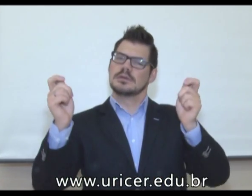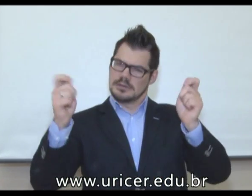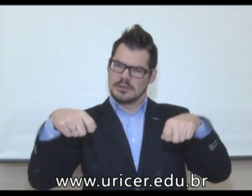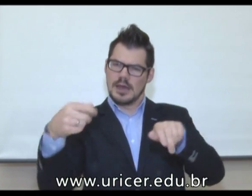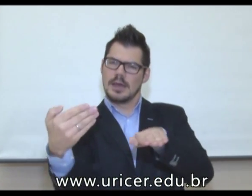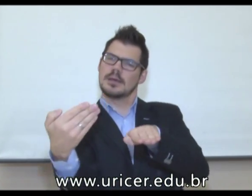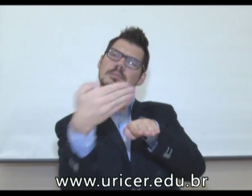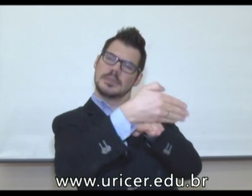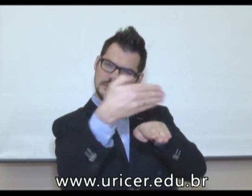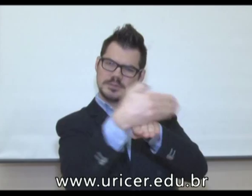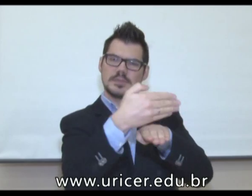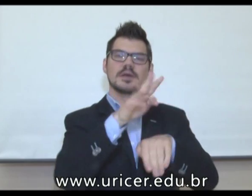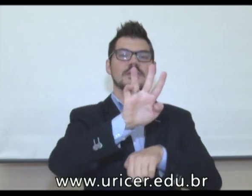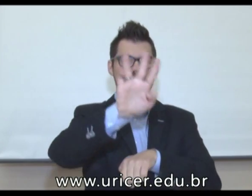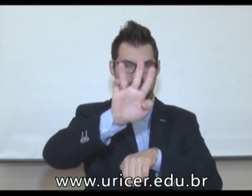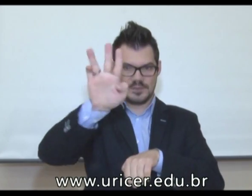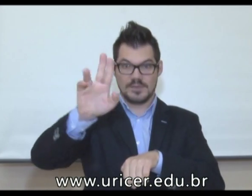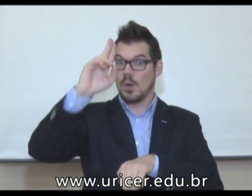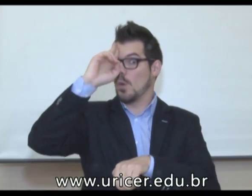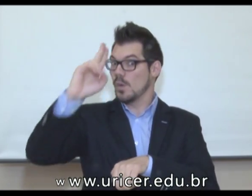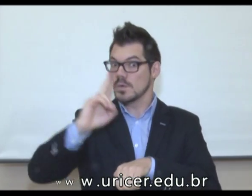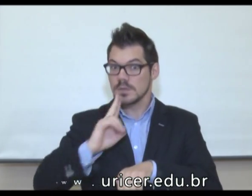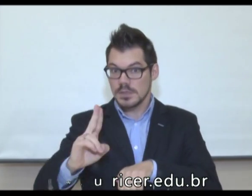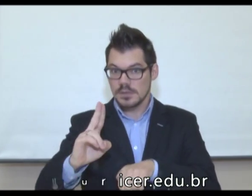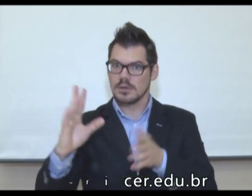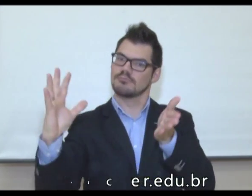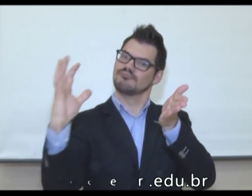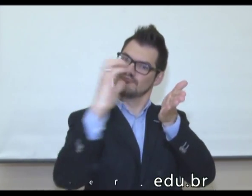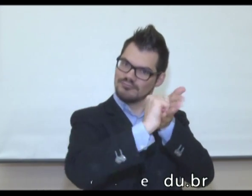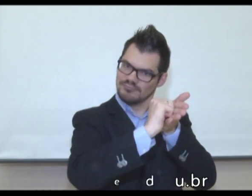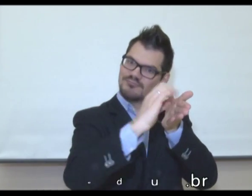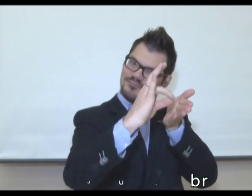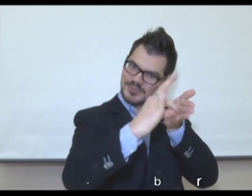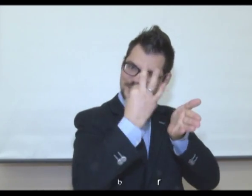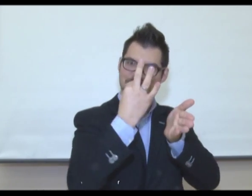Inscrições abertas no site da Universidade.